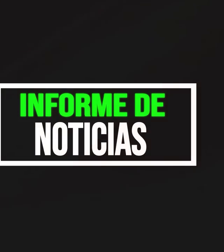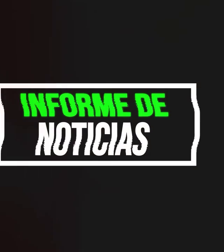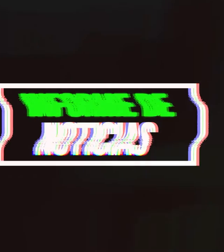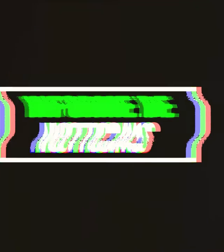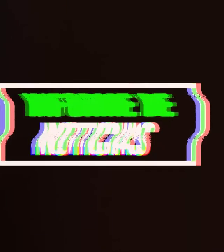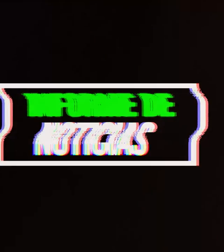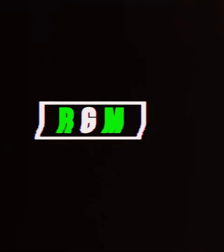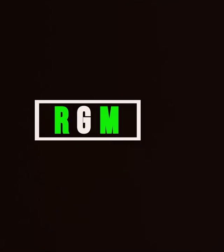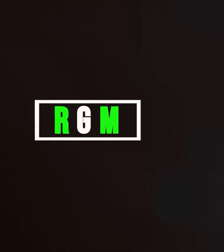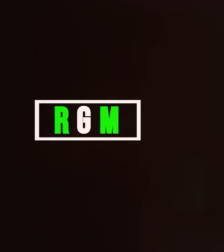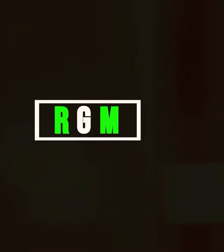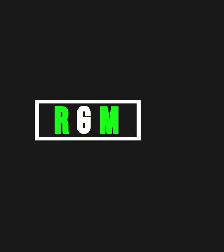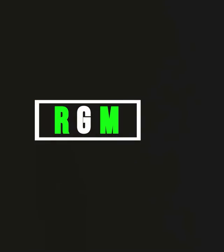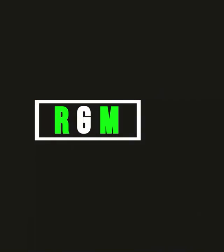¡Gracias! ¡Gracias! ¡Gracias!